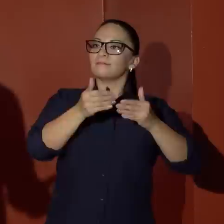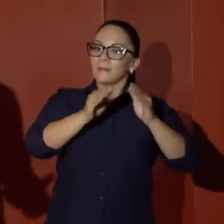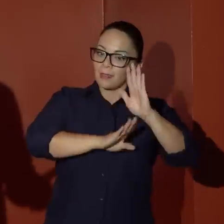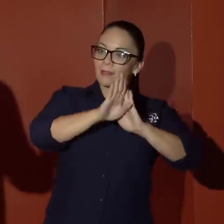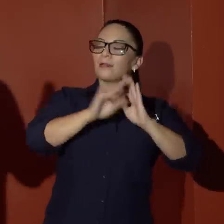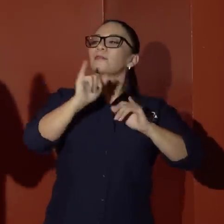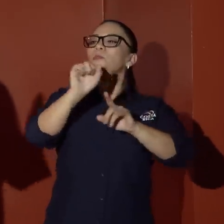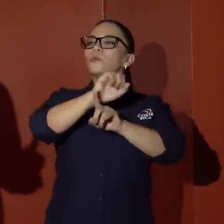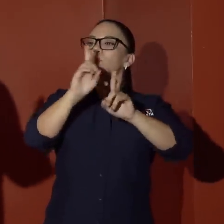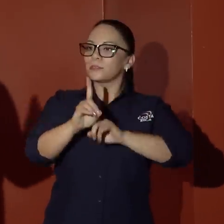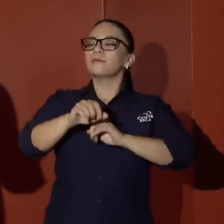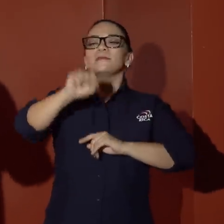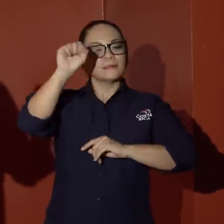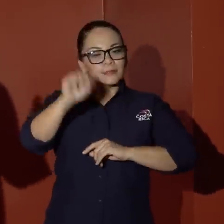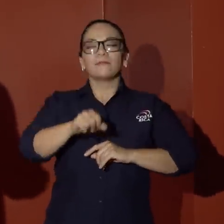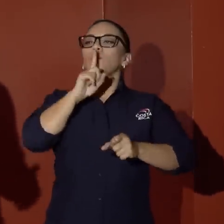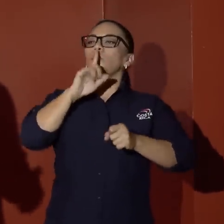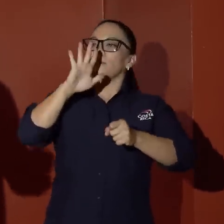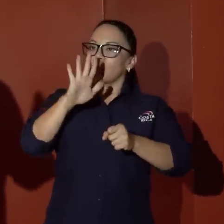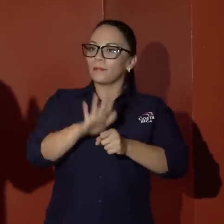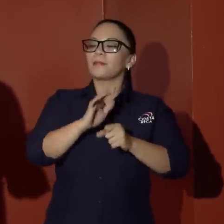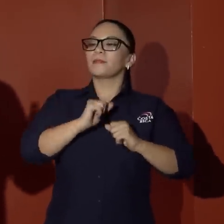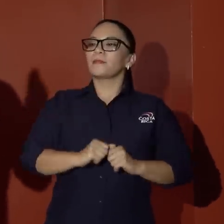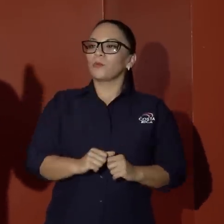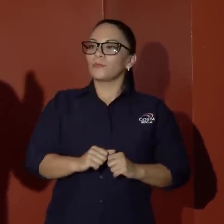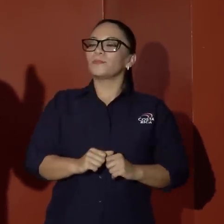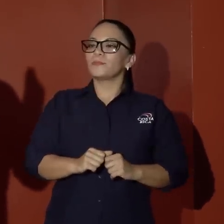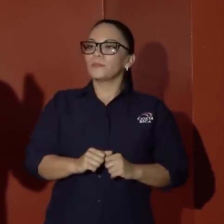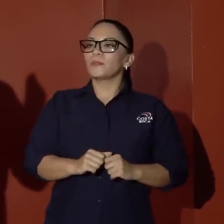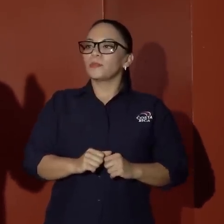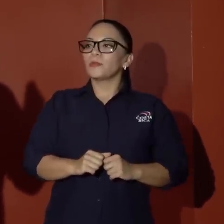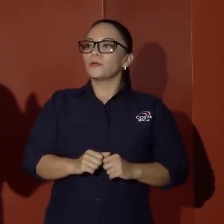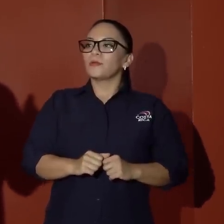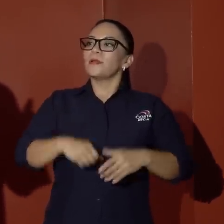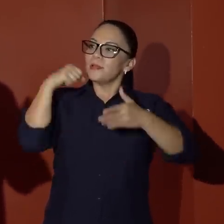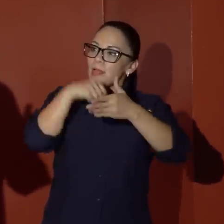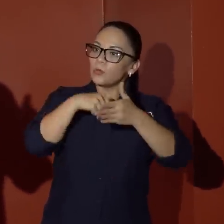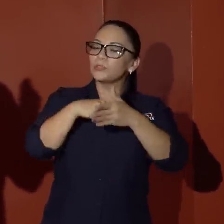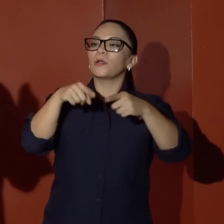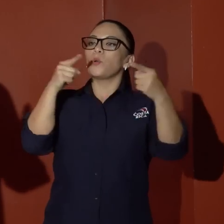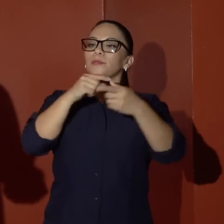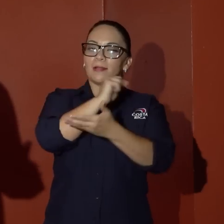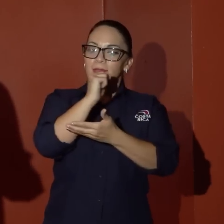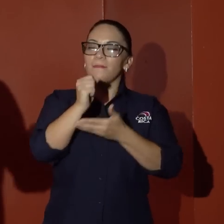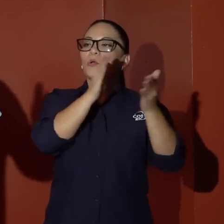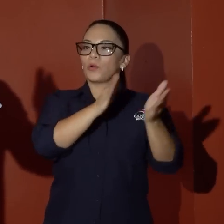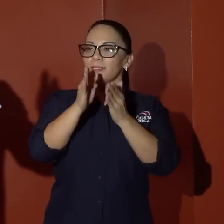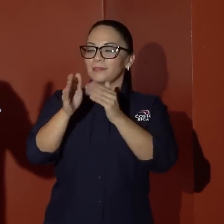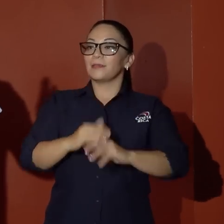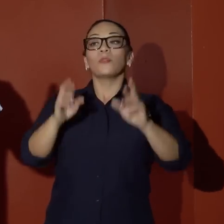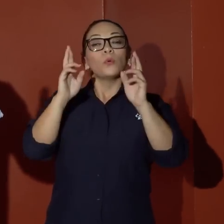sociedad que sí está comprometida contra en la lucha contra el crimen organizado.